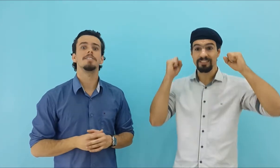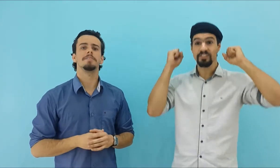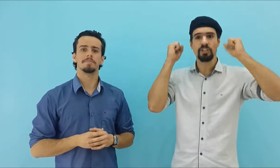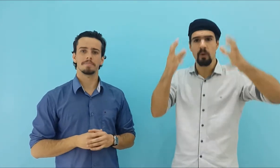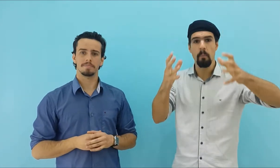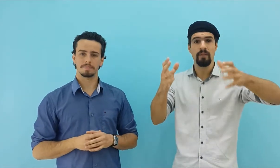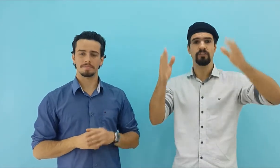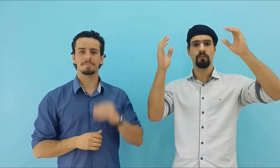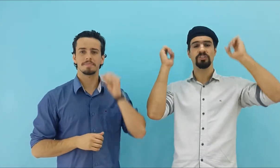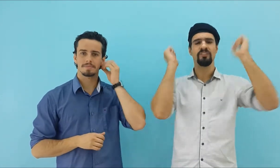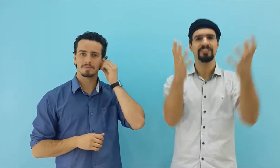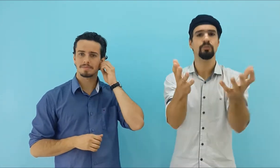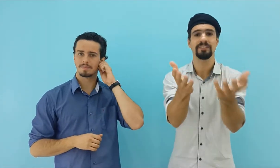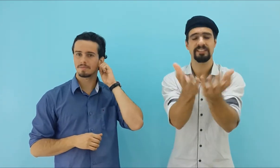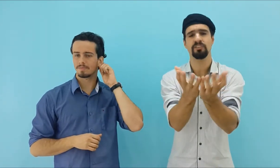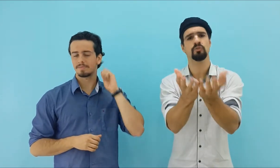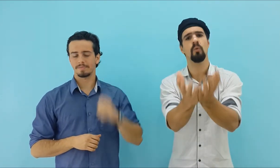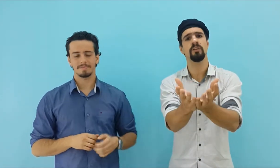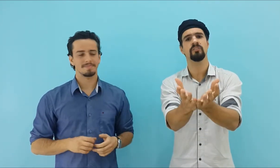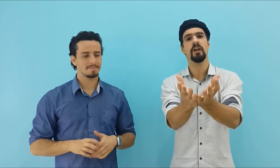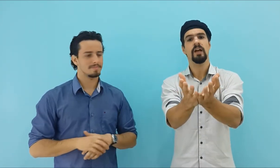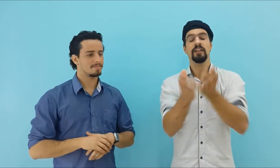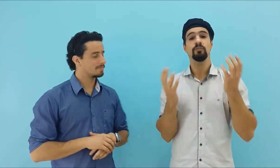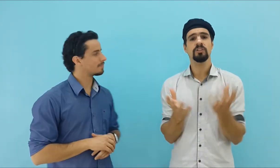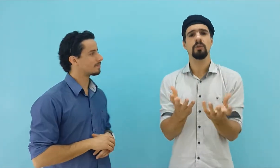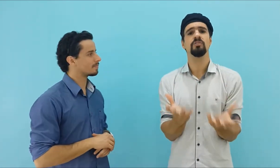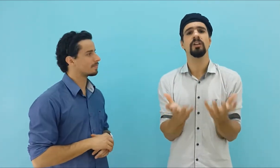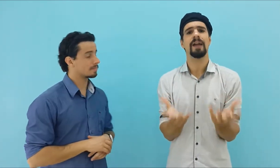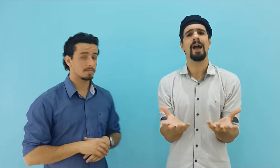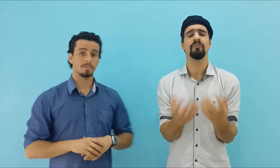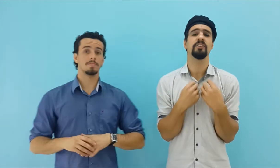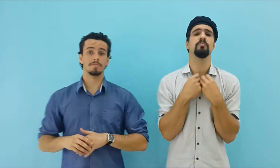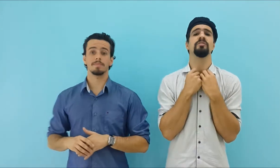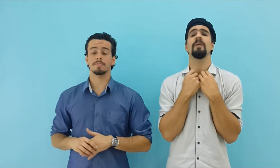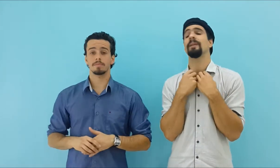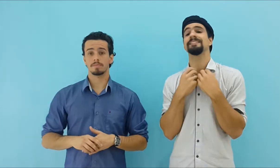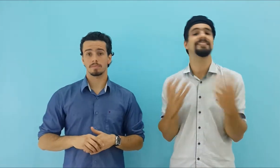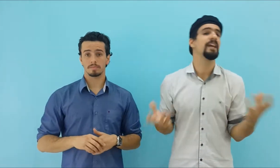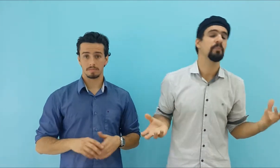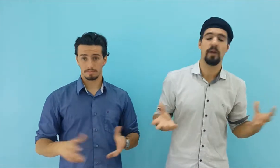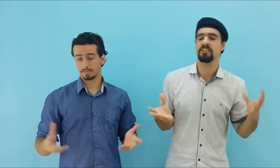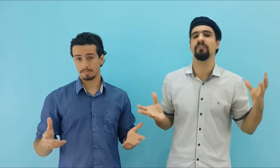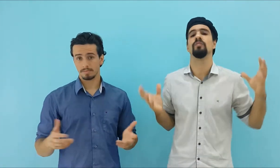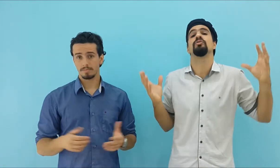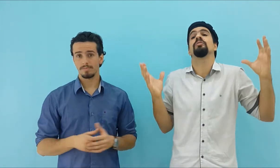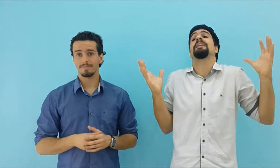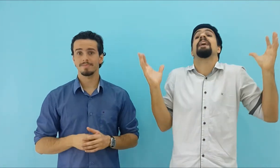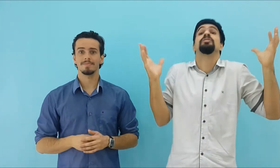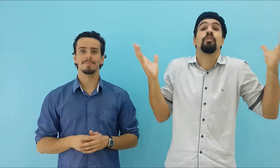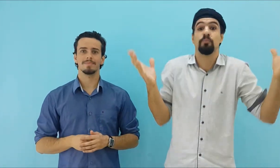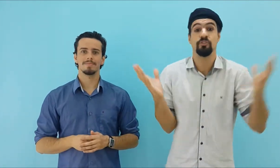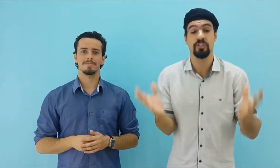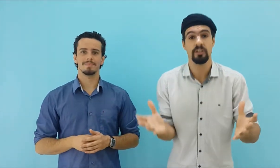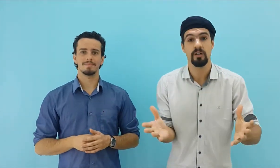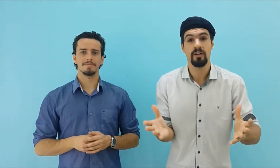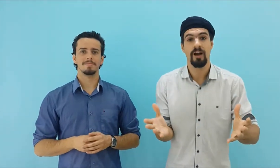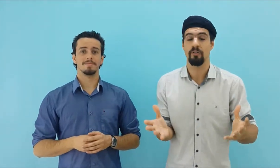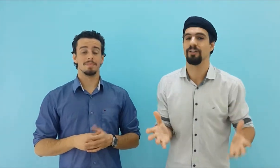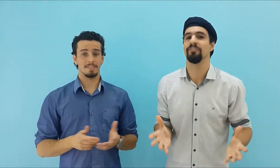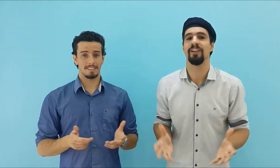você vai se sentir tão bem, você vai conseguir fazer todas essas coisas, isso é extraordinário, vai te motivar para sempre, para resto da Eu vou estudar 10 horas por dia. Agora, se eu